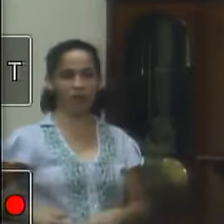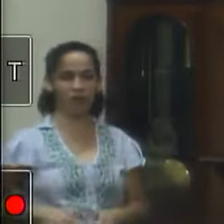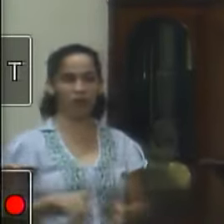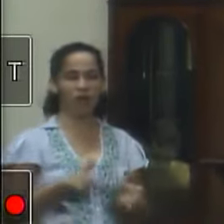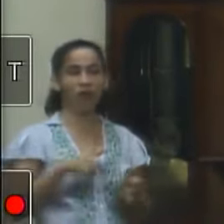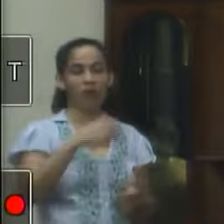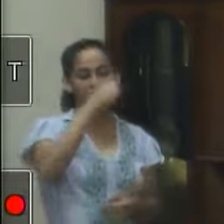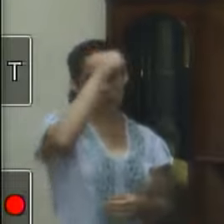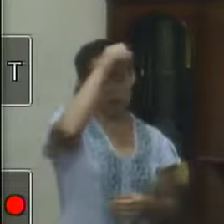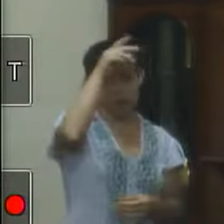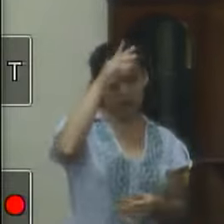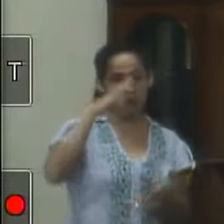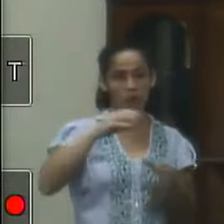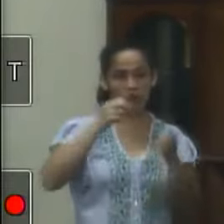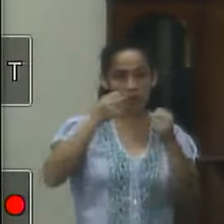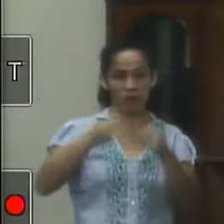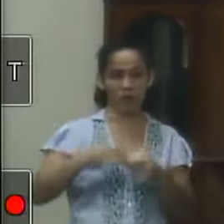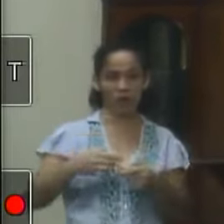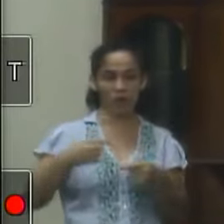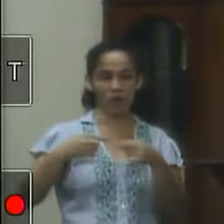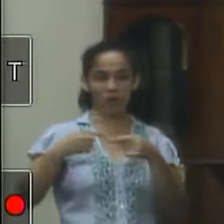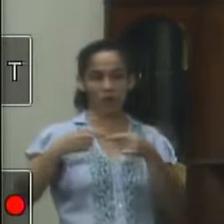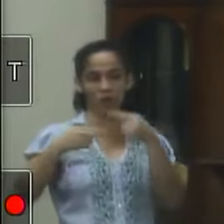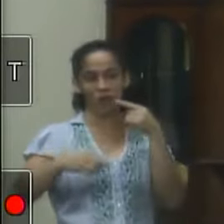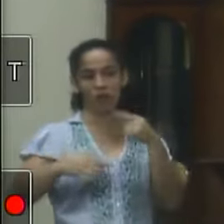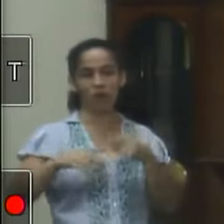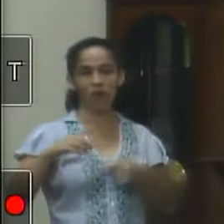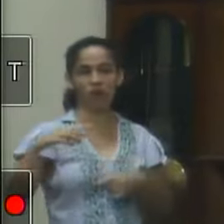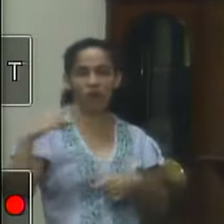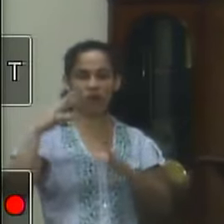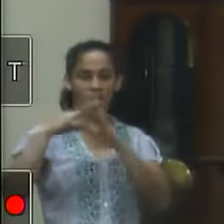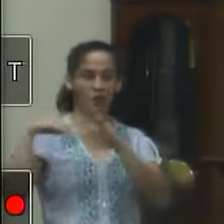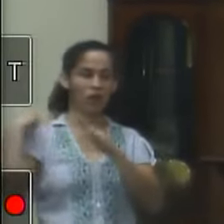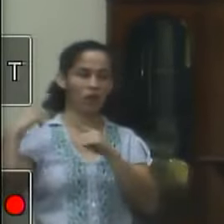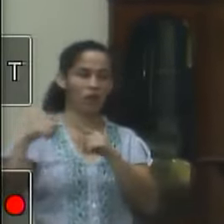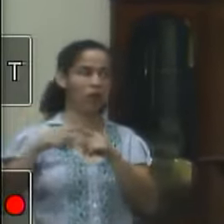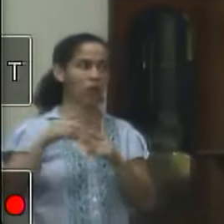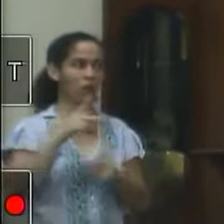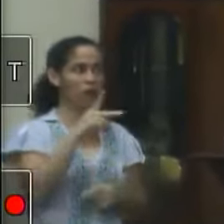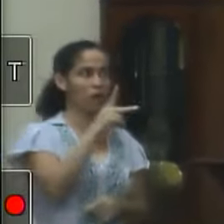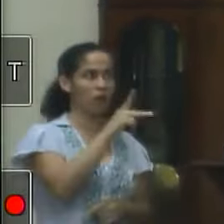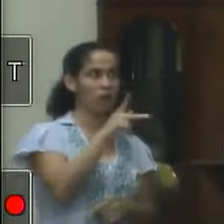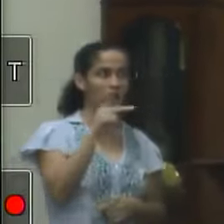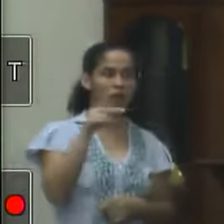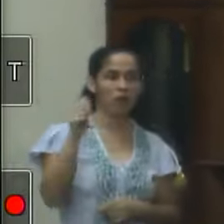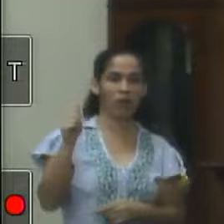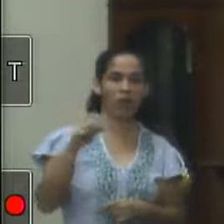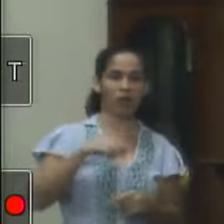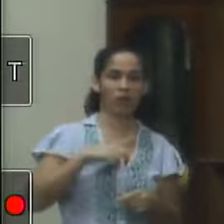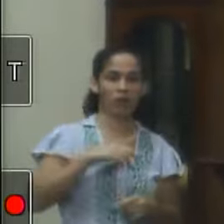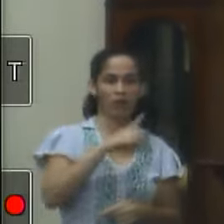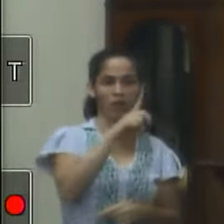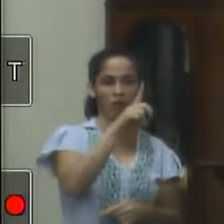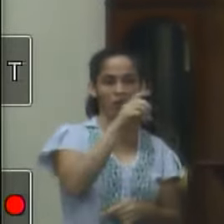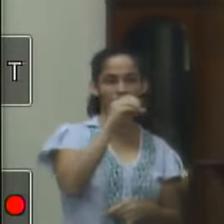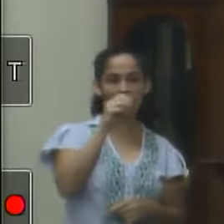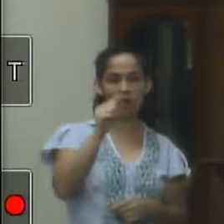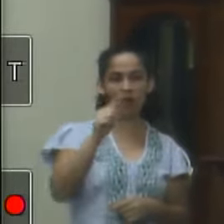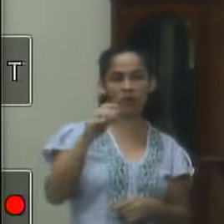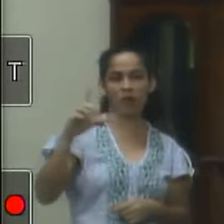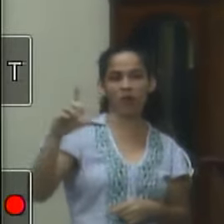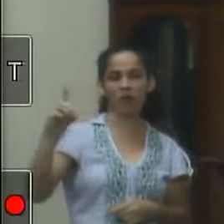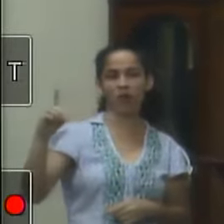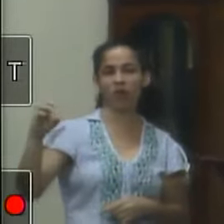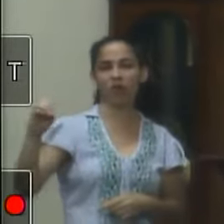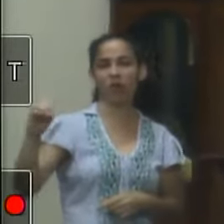das casas legislativas a discussão do orçamento público e o PPA é obrigado a estar na LOA e na LDO claro que o